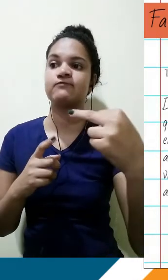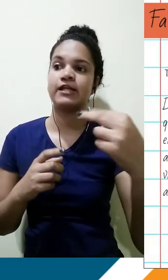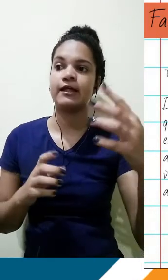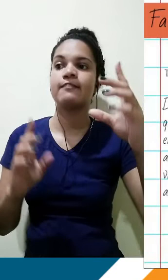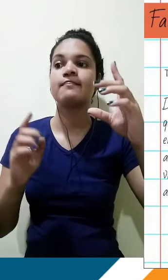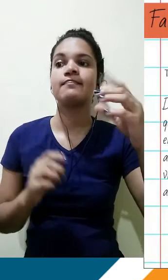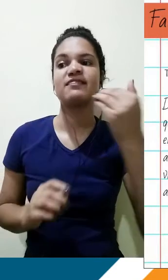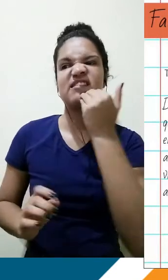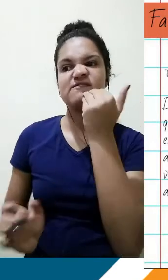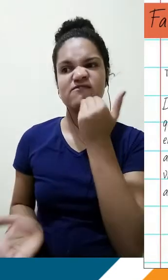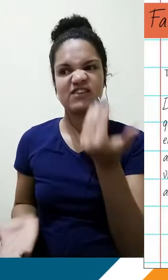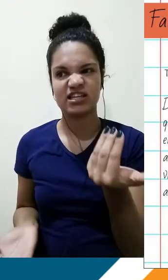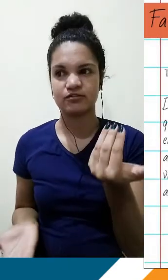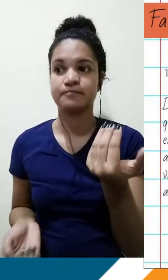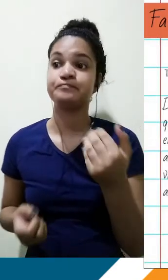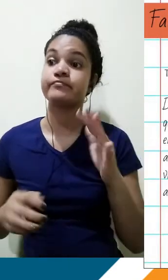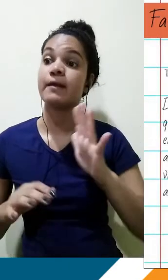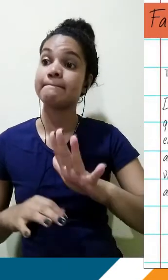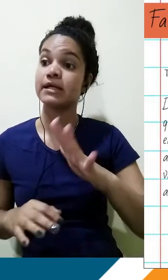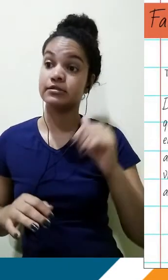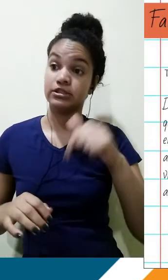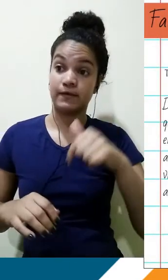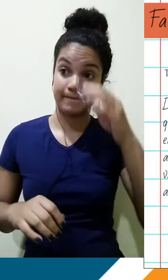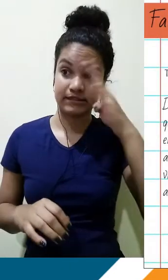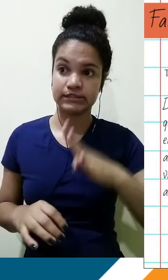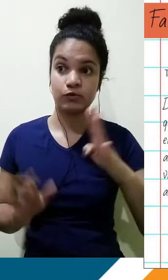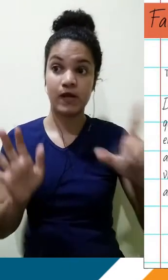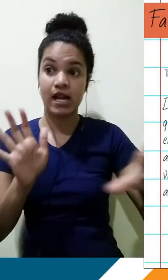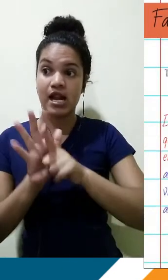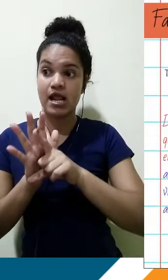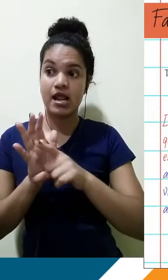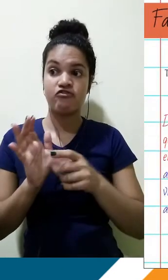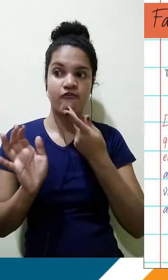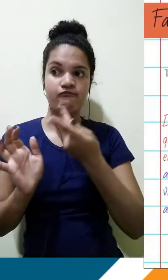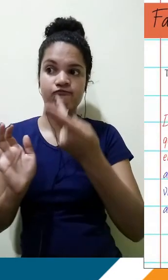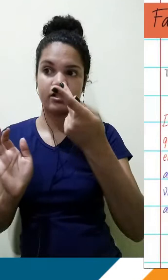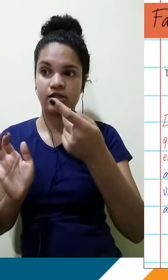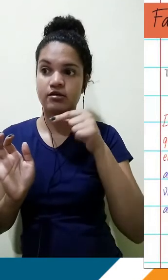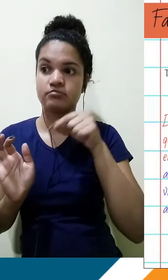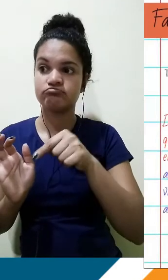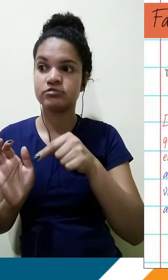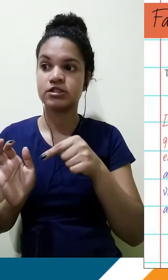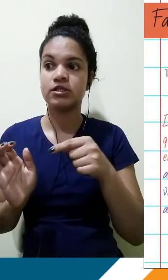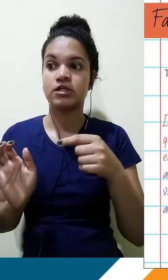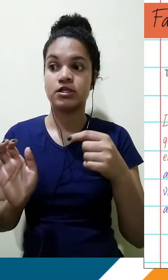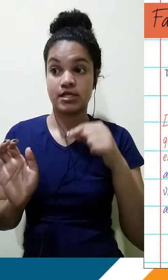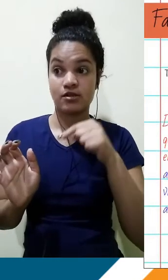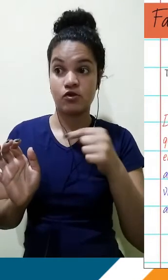que esse grupo vive a lei e as inclusões sociais. Então percebam. Aqui eu tenho um parágrafo que tem a seguinte organização. O primeiro período